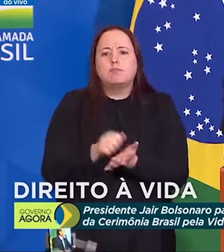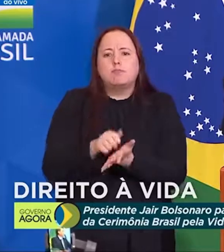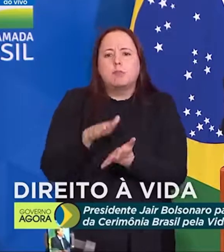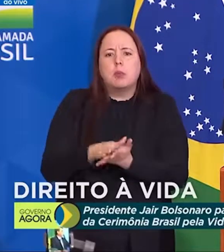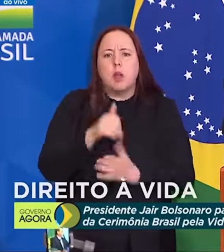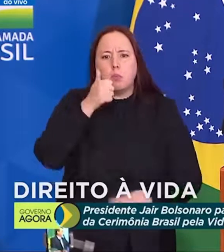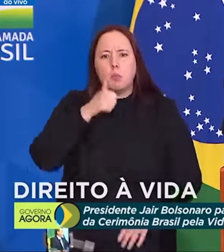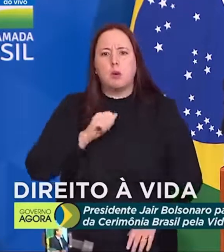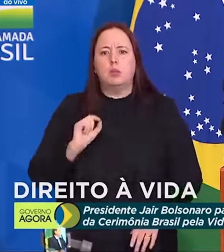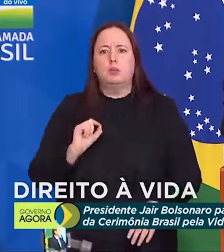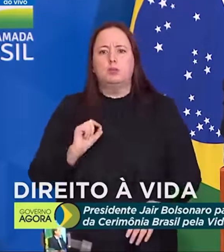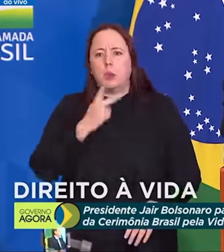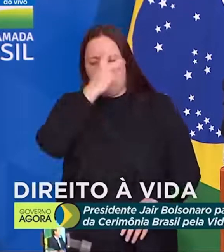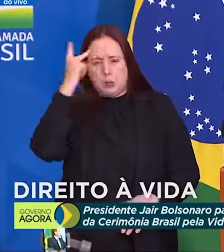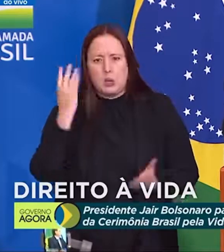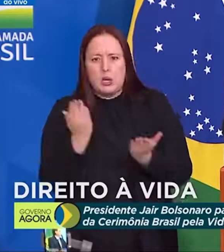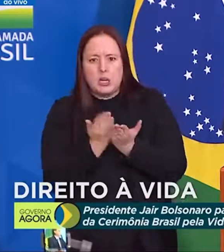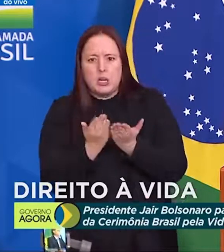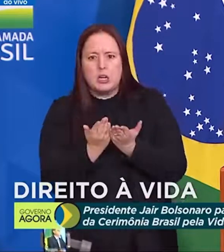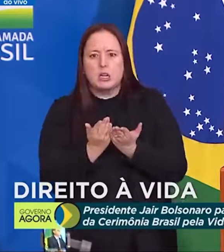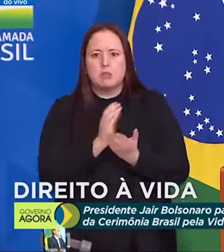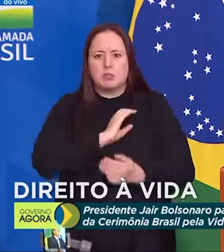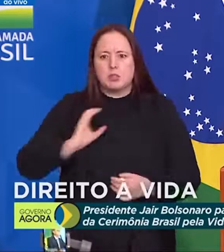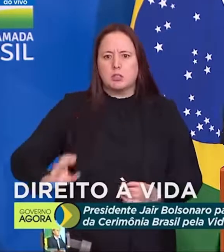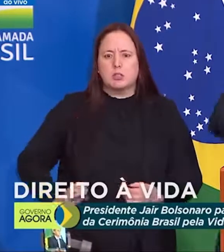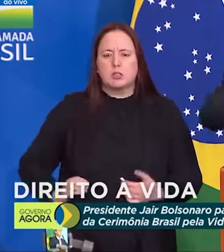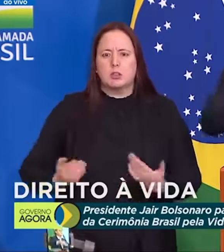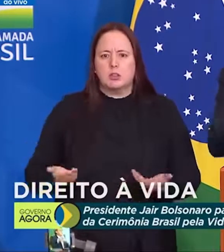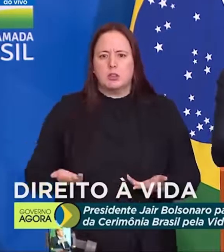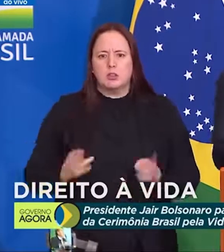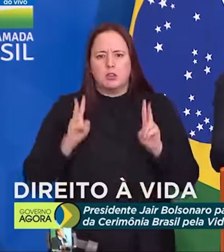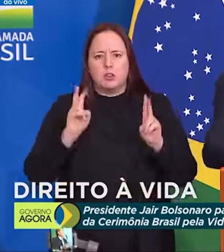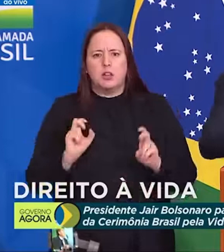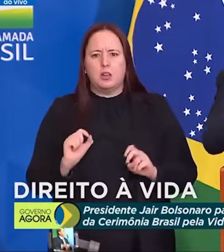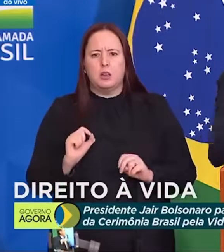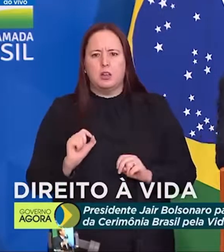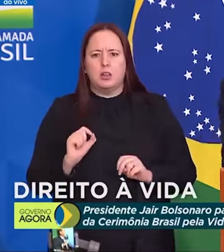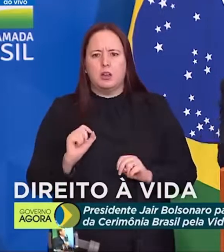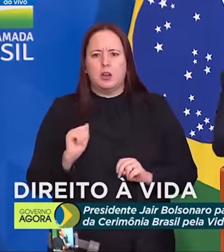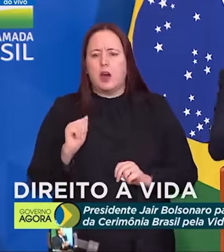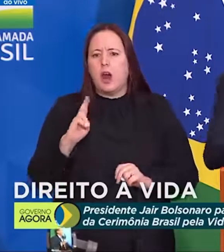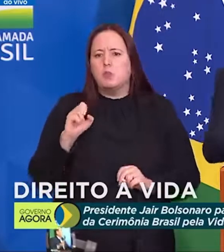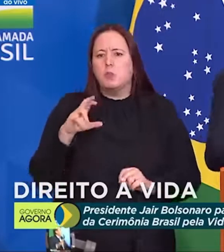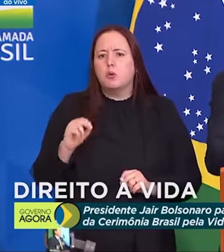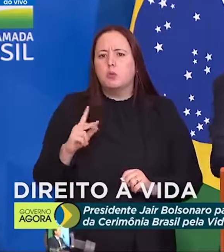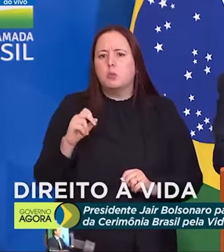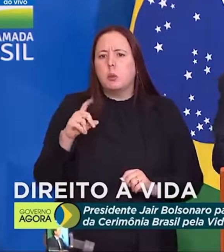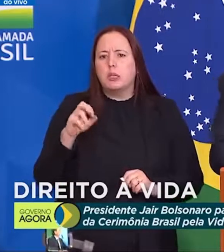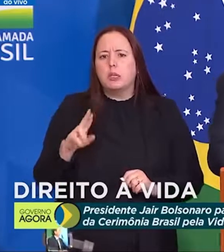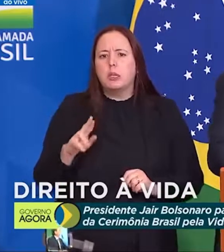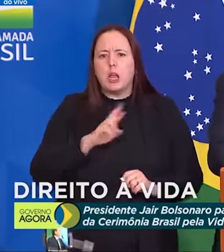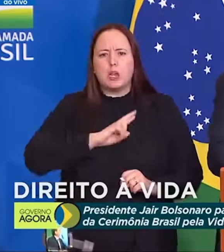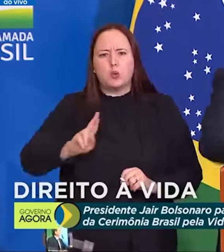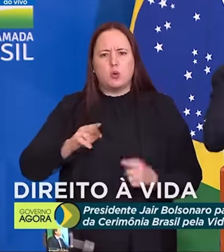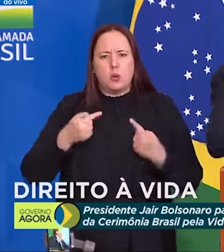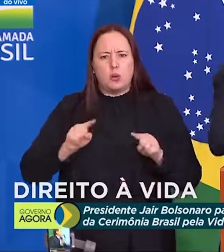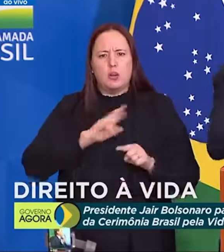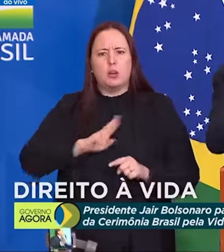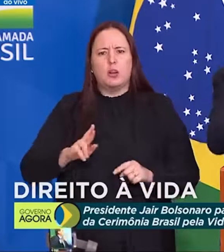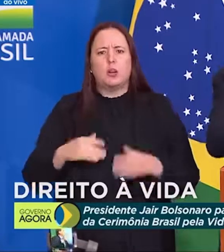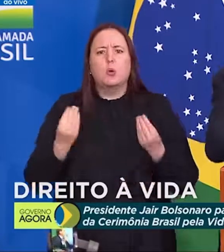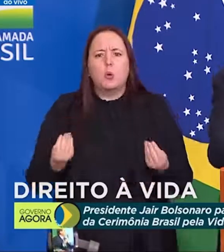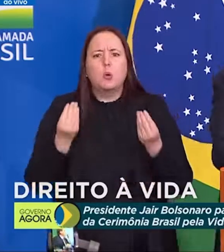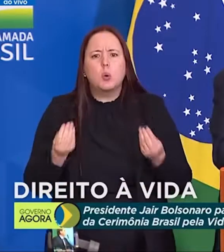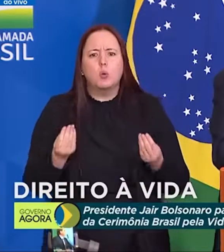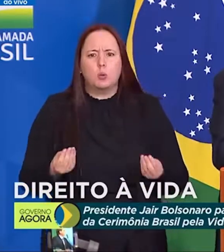cristãos evangélicos e espíritas sobre abuso do poder religioso. Qual é